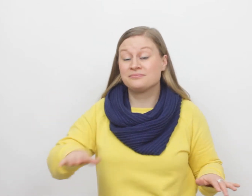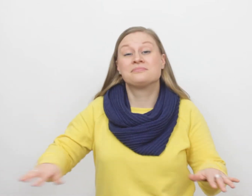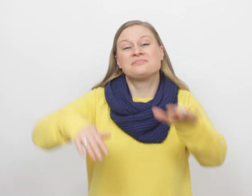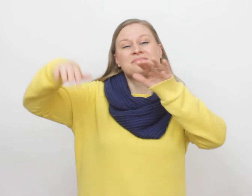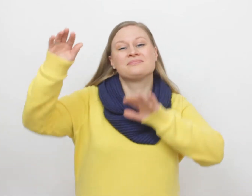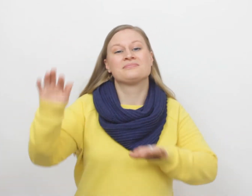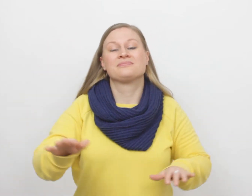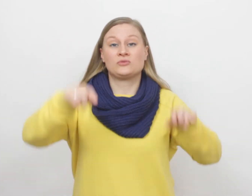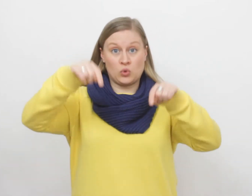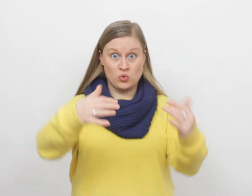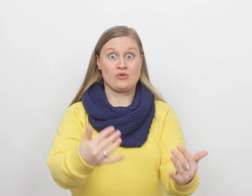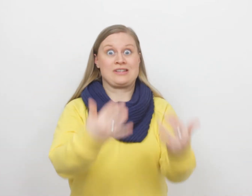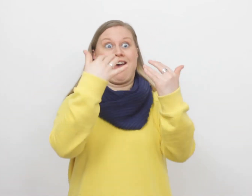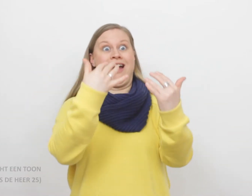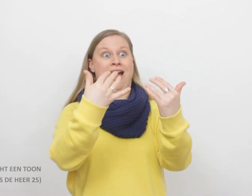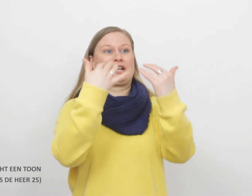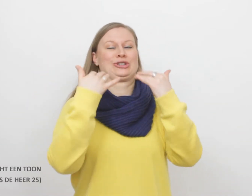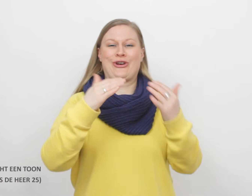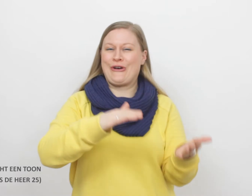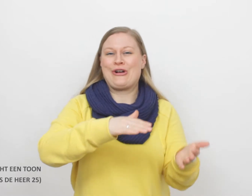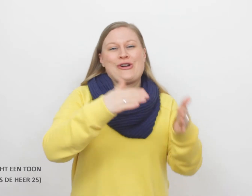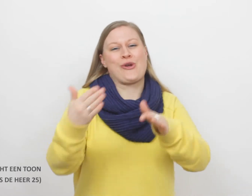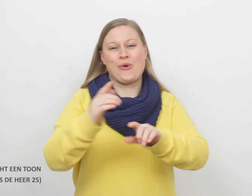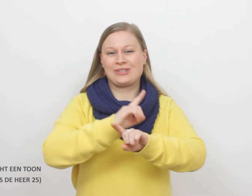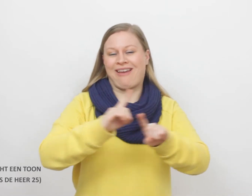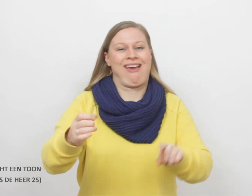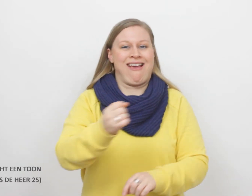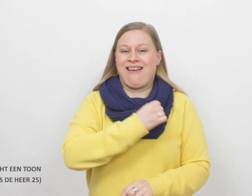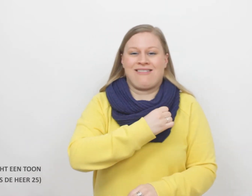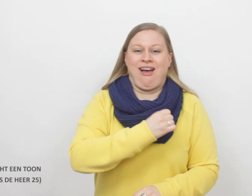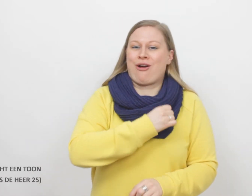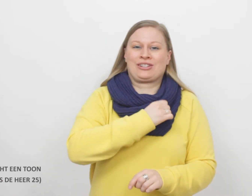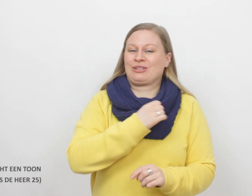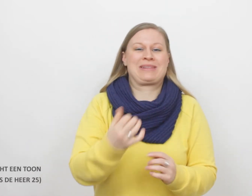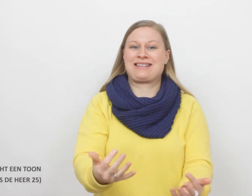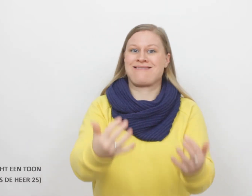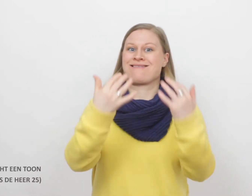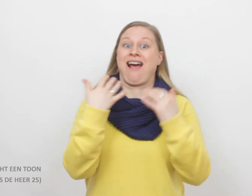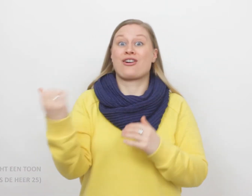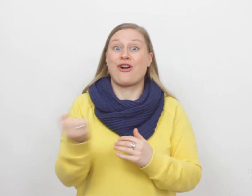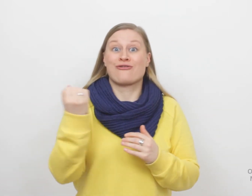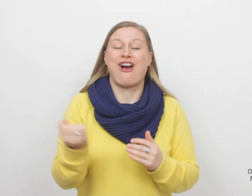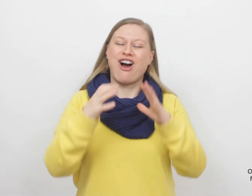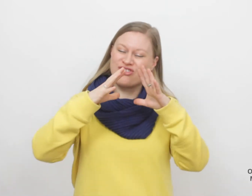Nu jaagt de dood geen angst meer aan, want